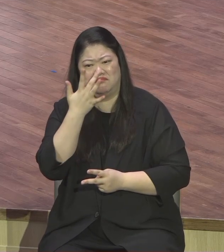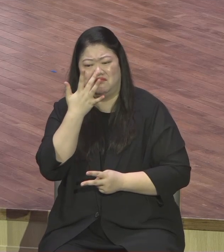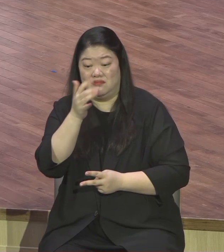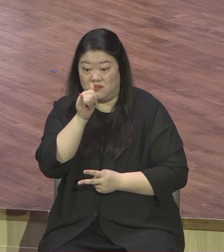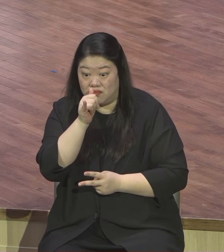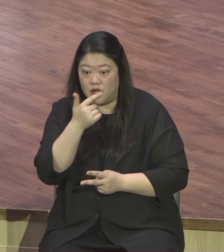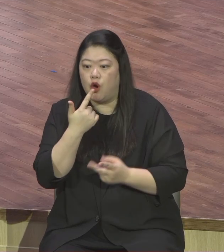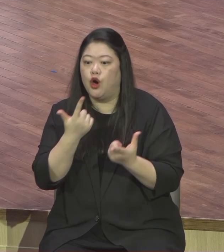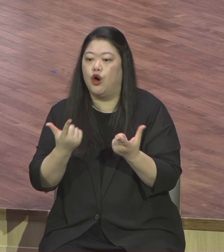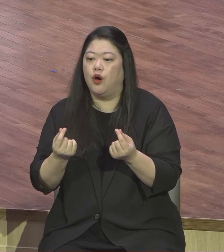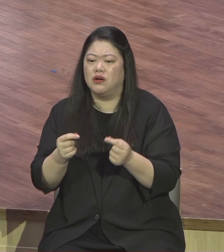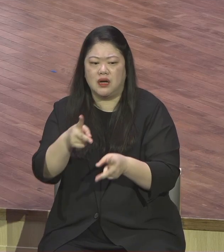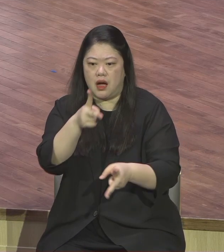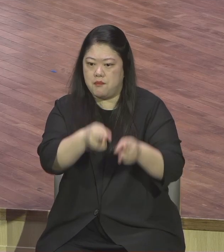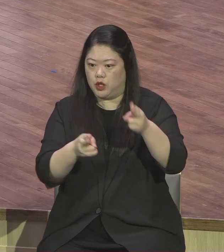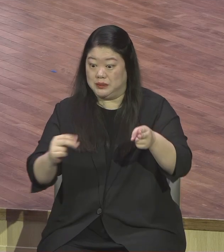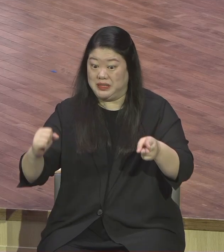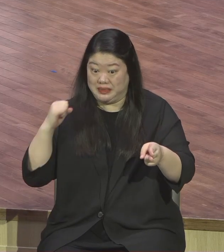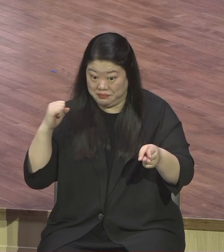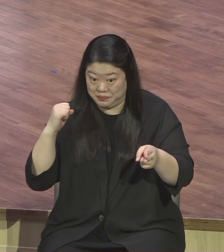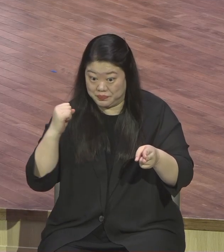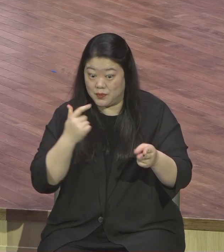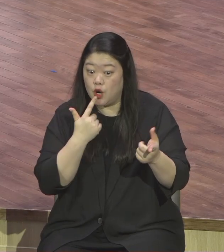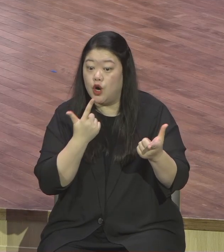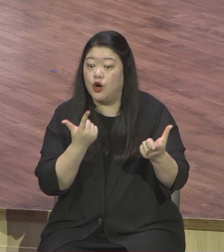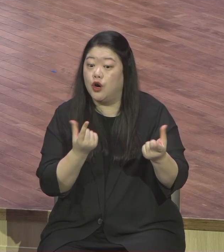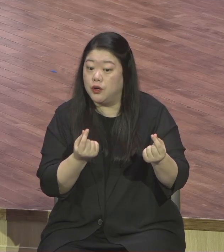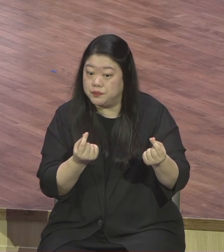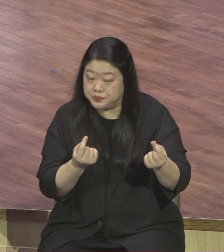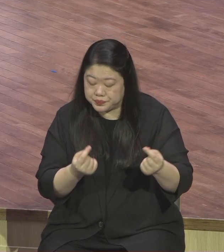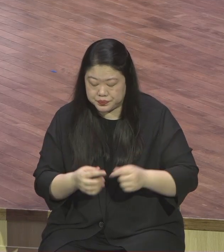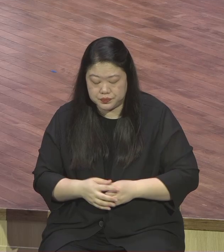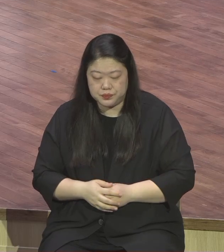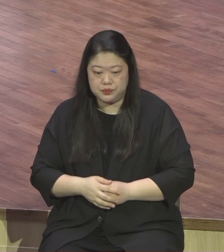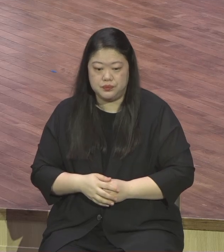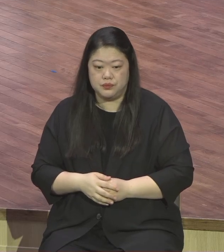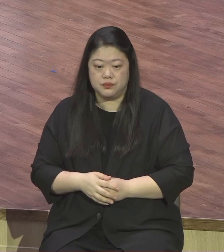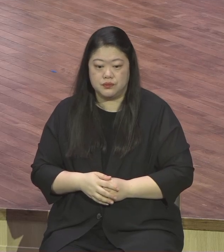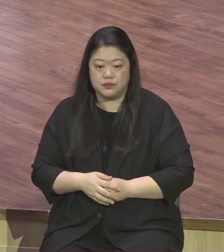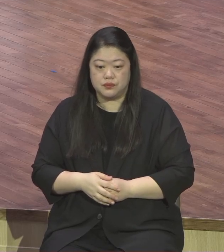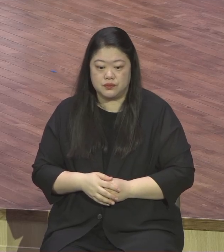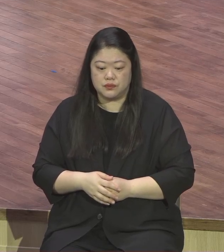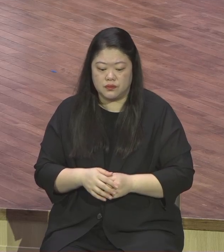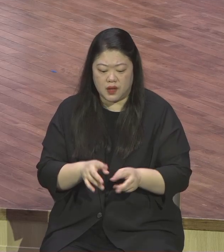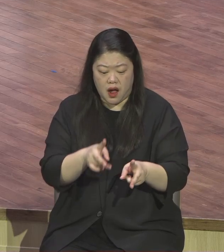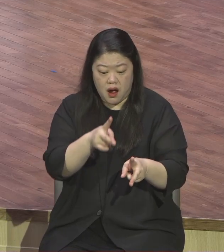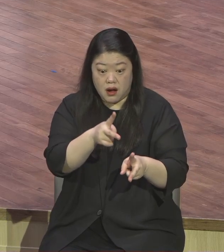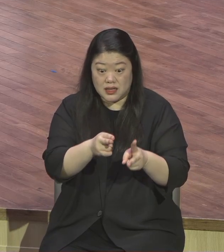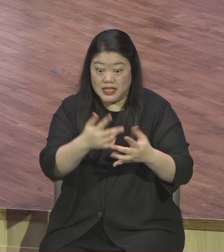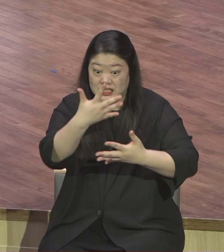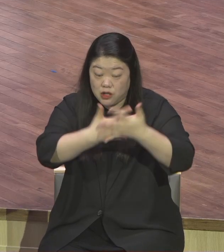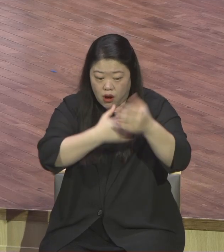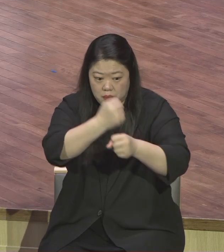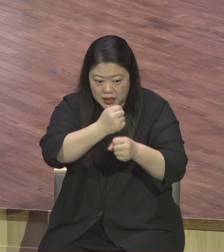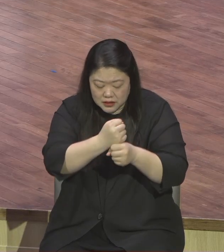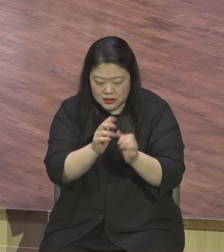편집 그만큼 편집의 중요성은 아무리 강조해도 지나치지